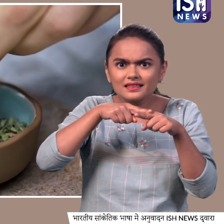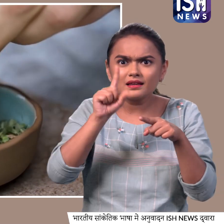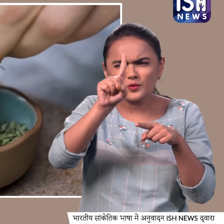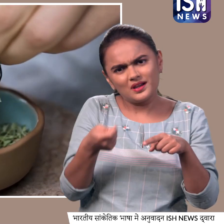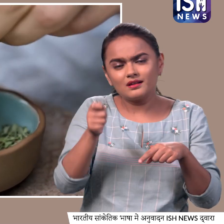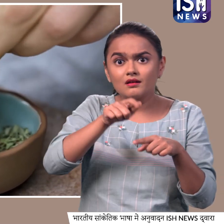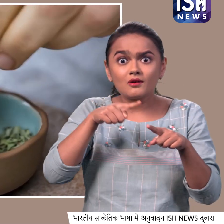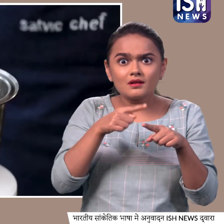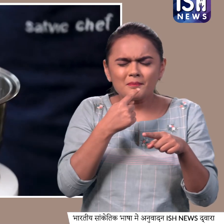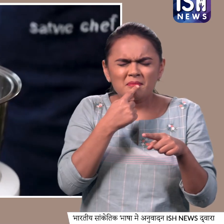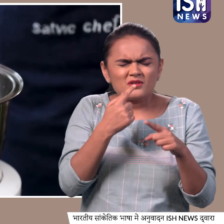बहुत स्टॉंग होता है इसलिए